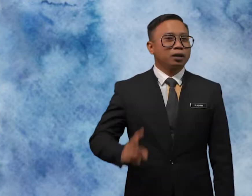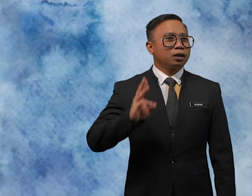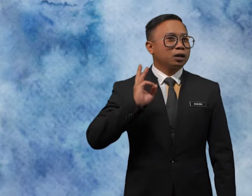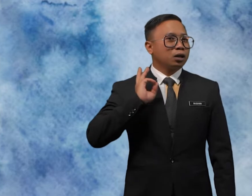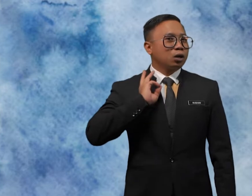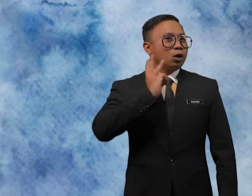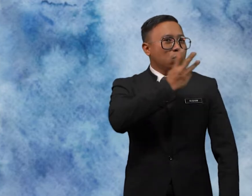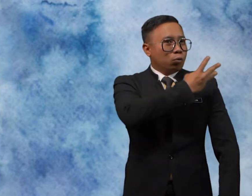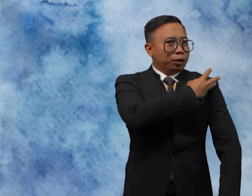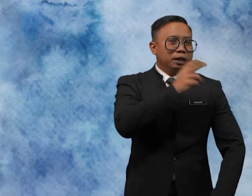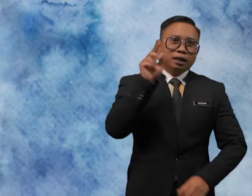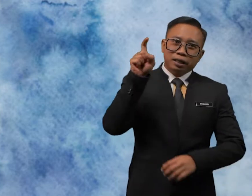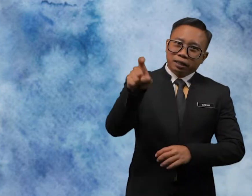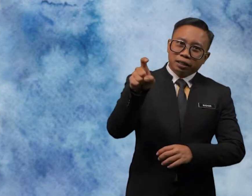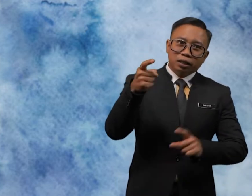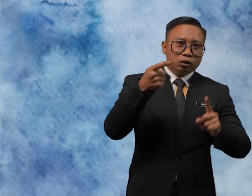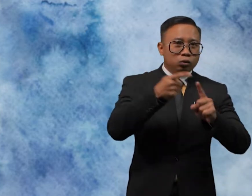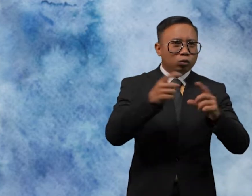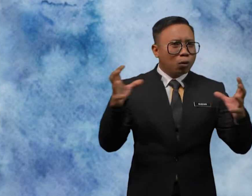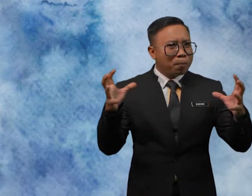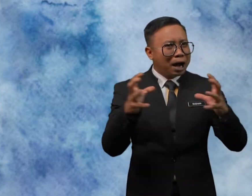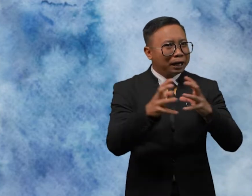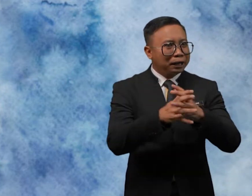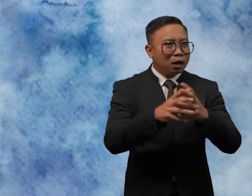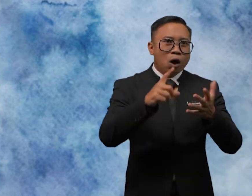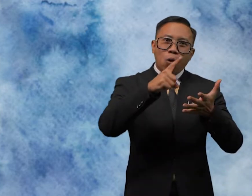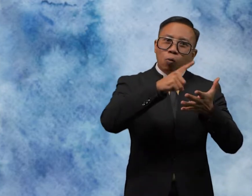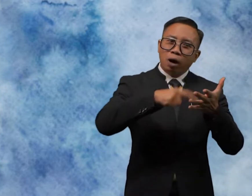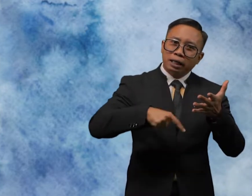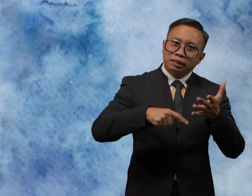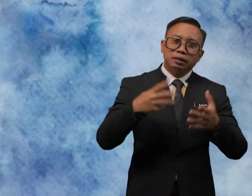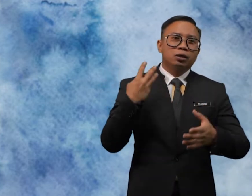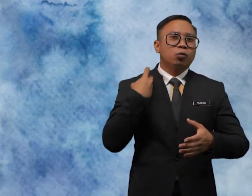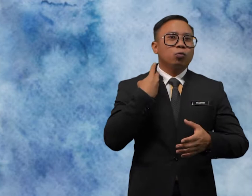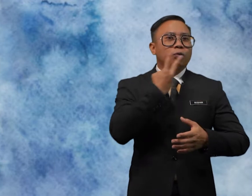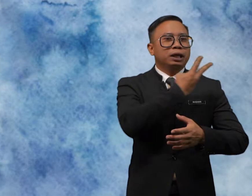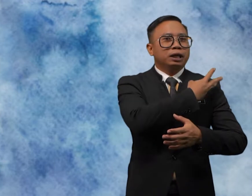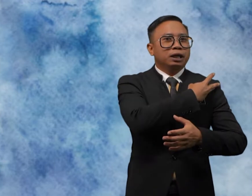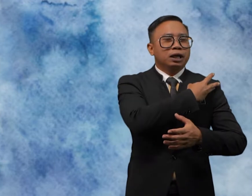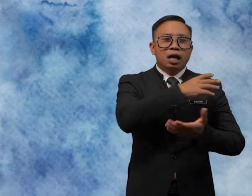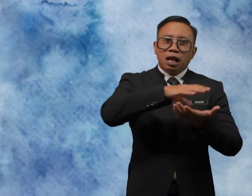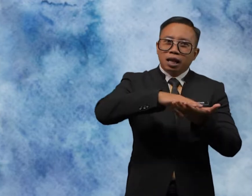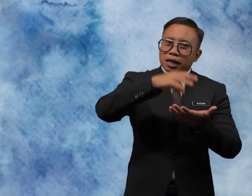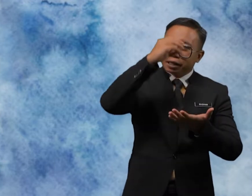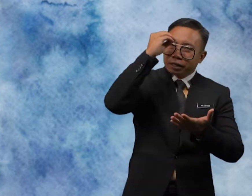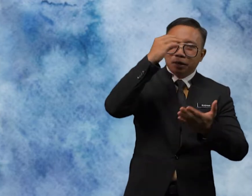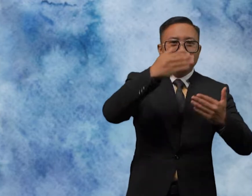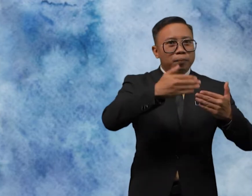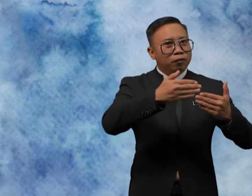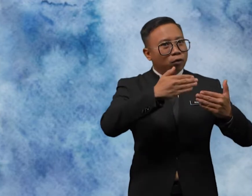We Need To Combine What We Learn Before